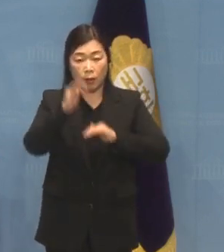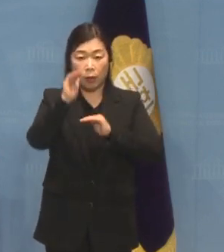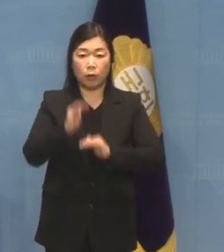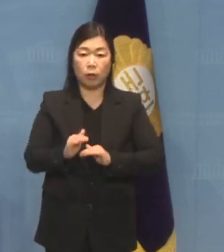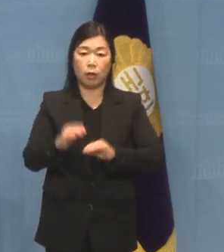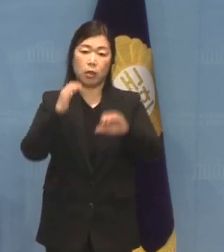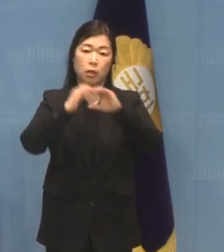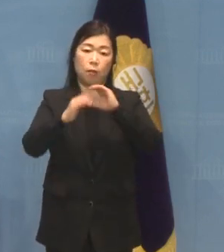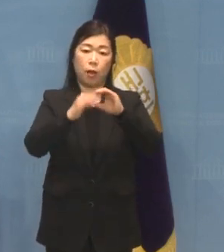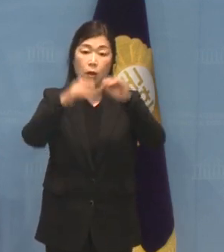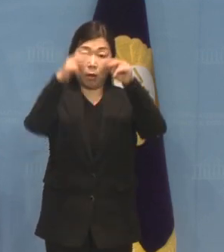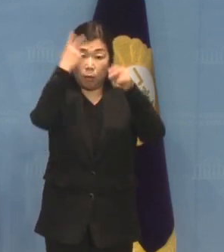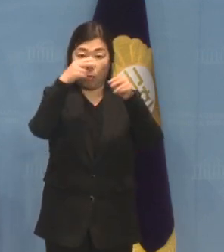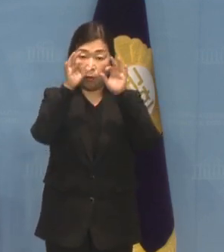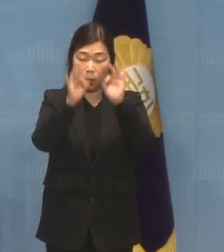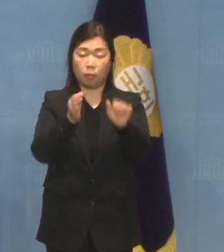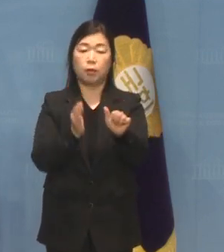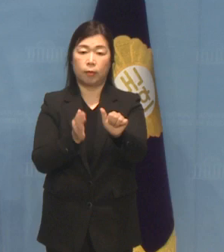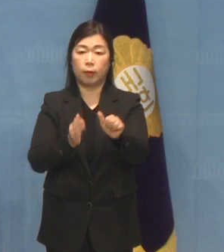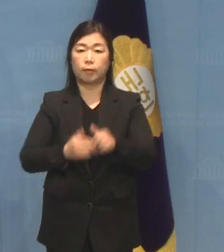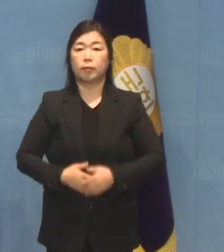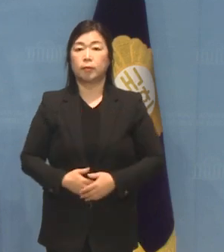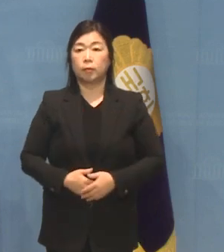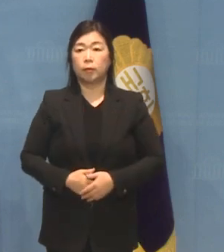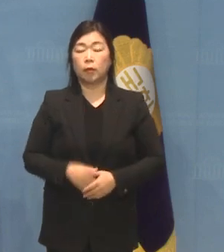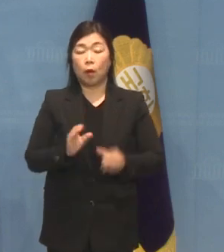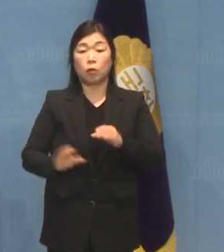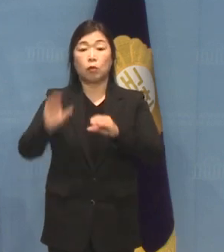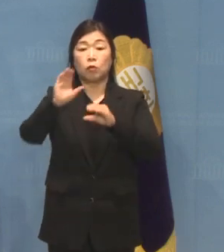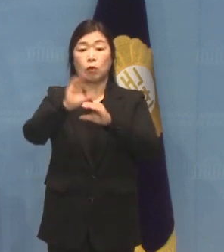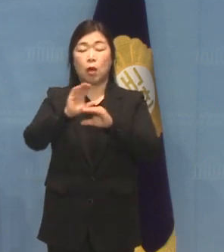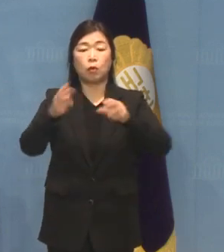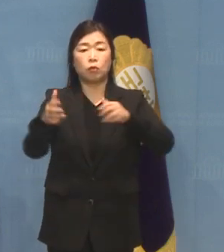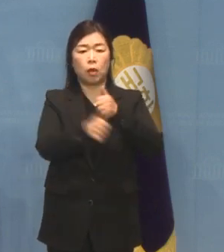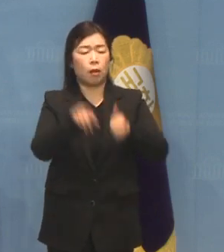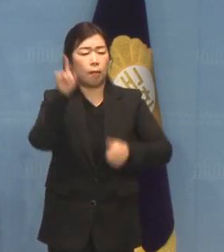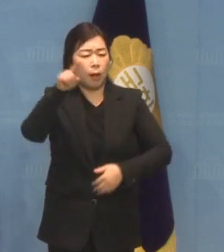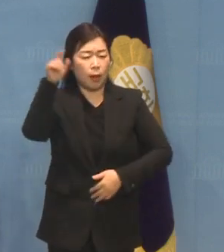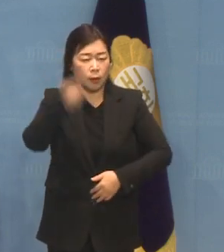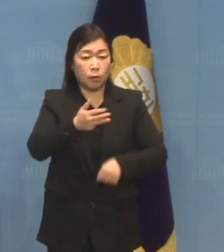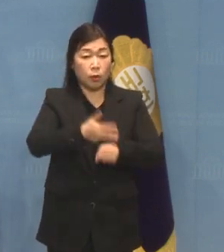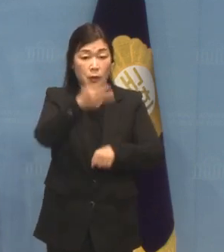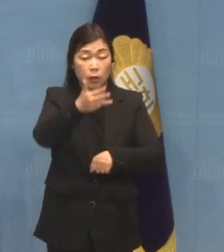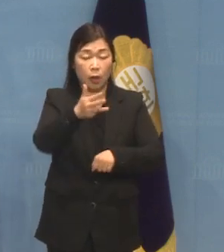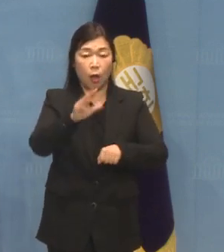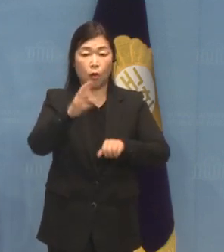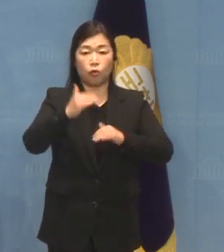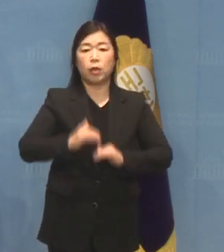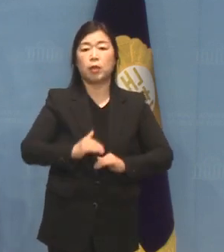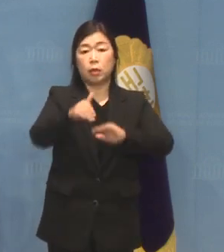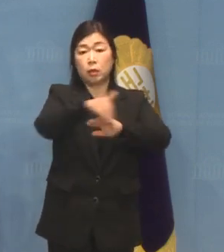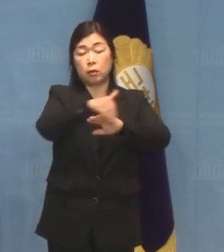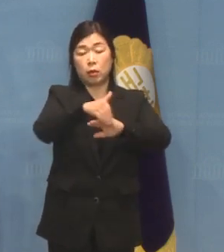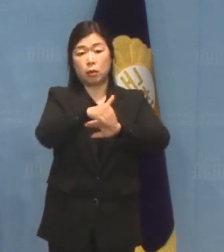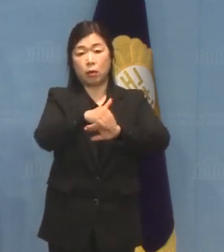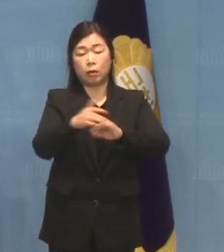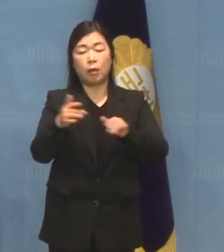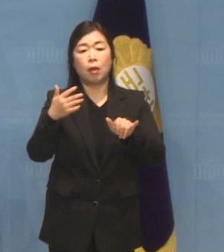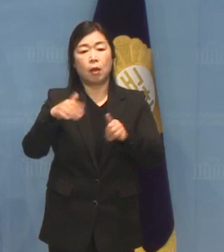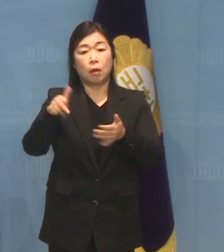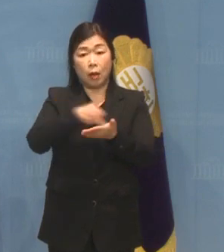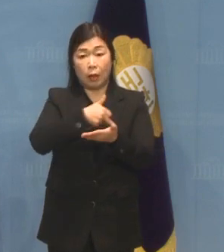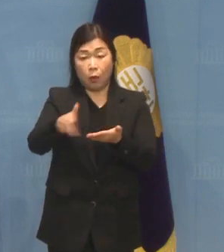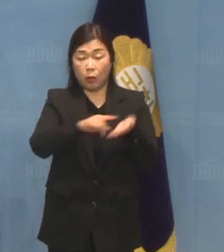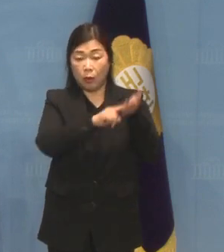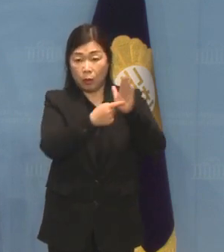이메일을 참고해 주시기 바랍니다 추가로 국회는 매일 아침 8시에 국회 일정을 카카오 채널을 통하여